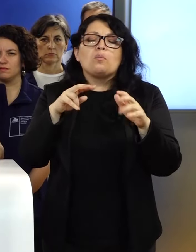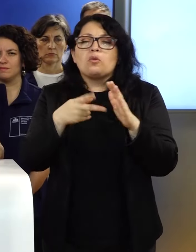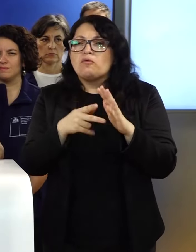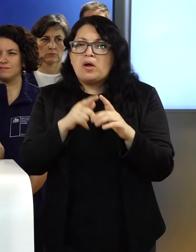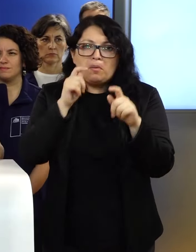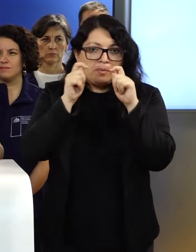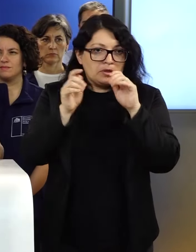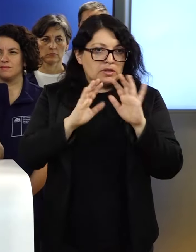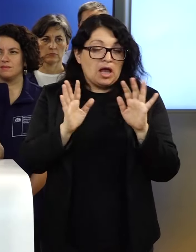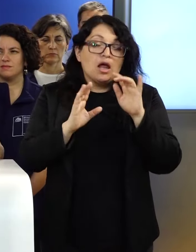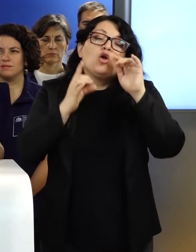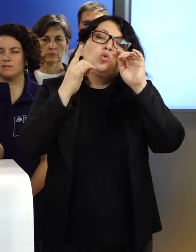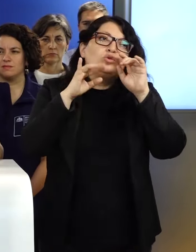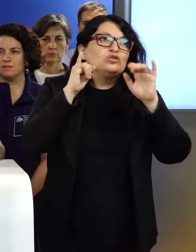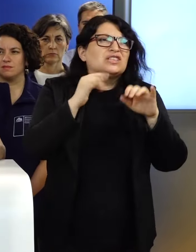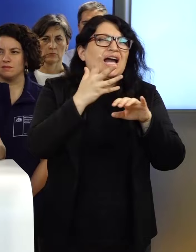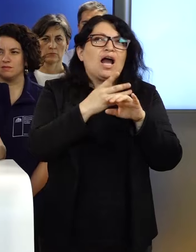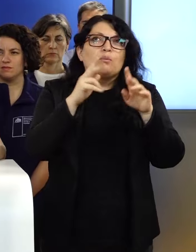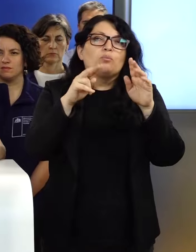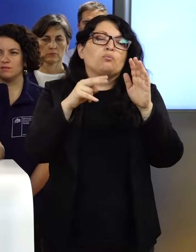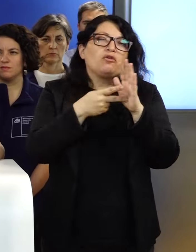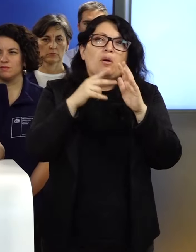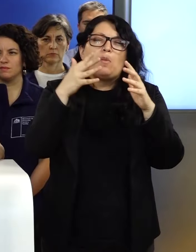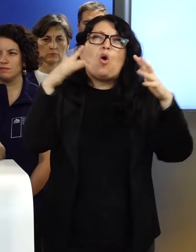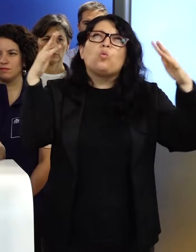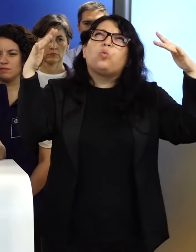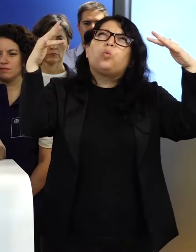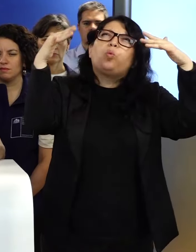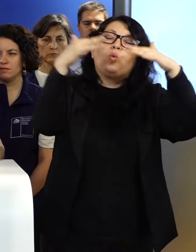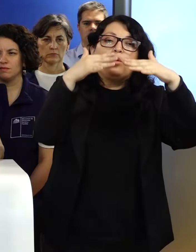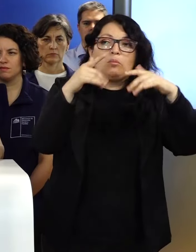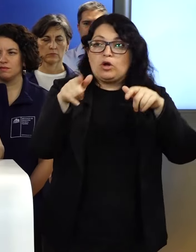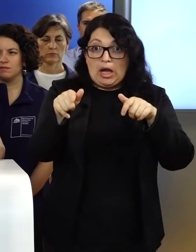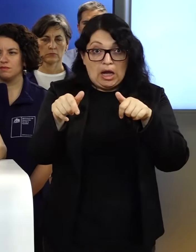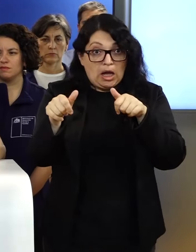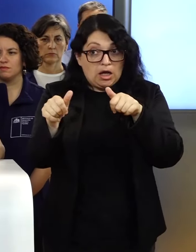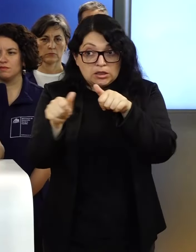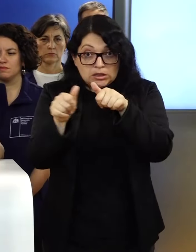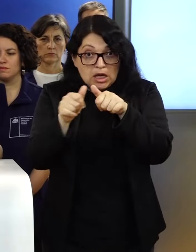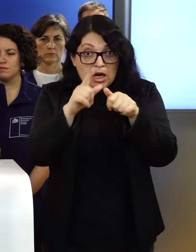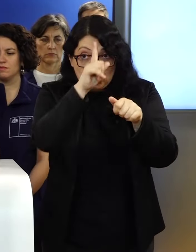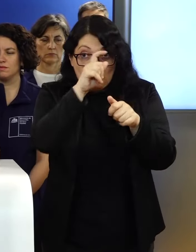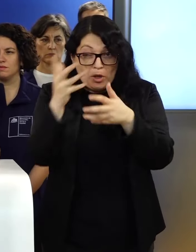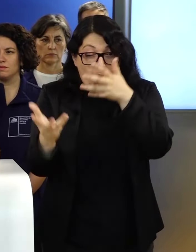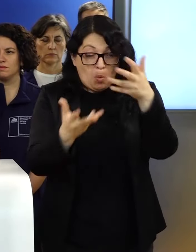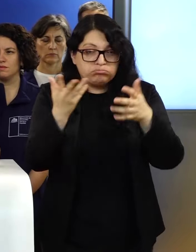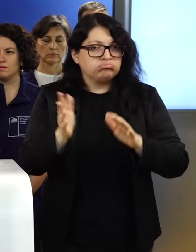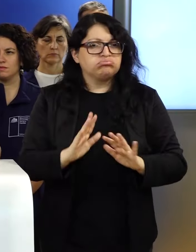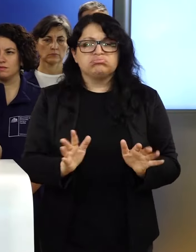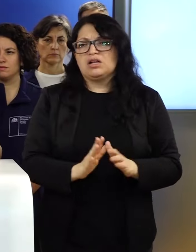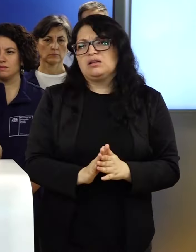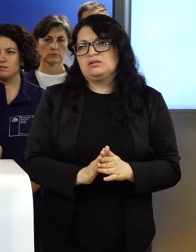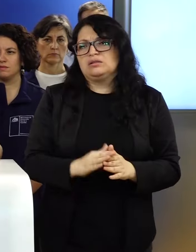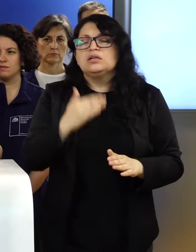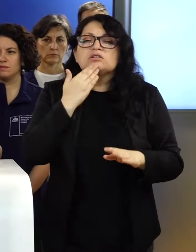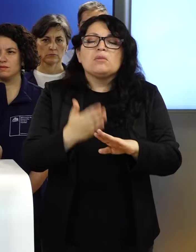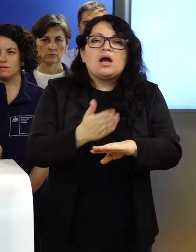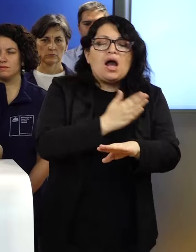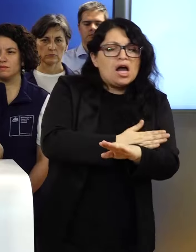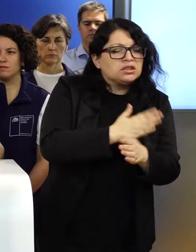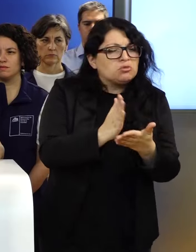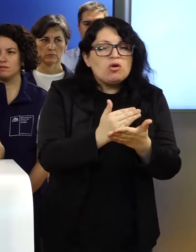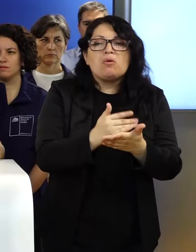afectaciones que ha habido por humo en las últimas horas. El fuego nunca ha estado cerca de atacarlo y las medidas que se han tomado lo tienen